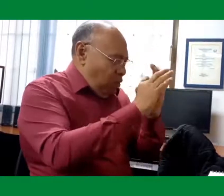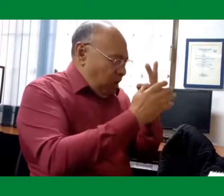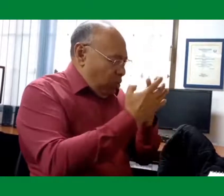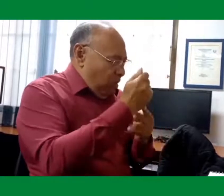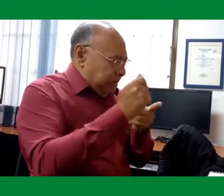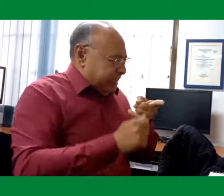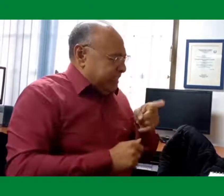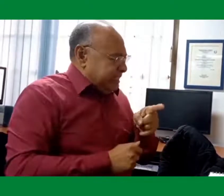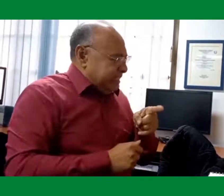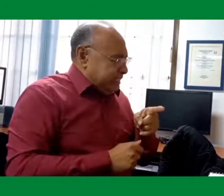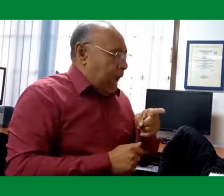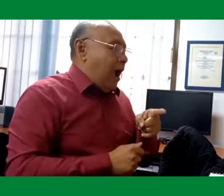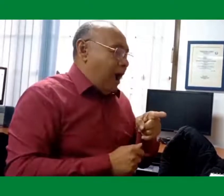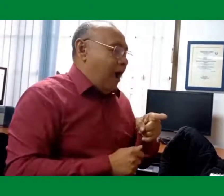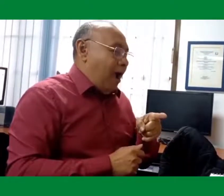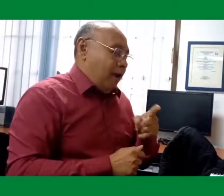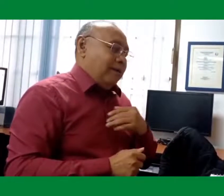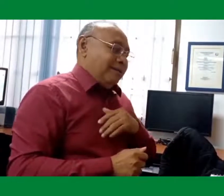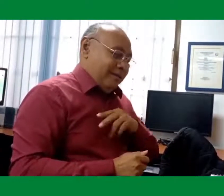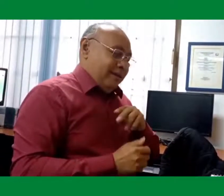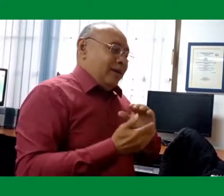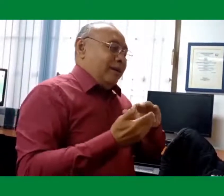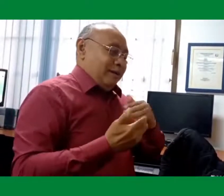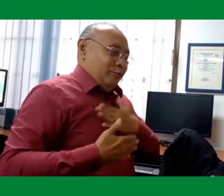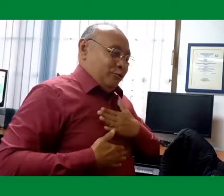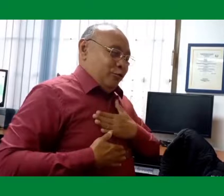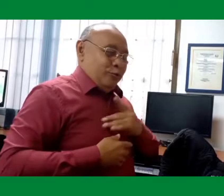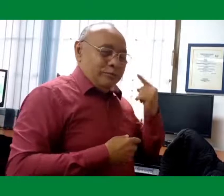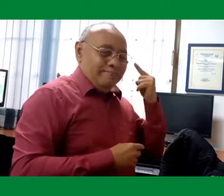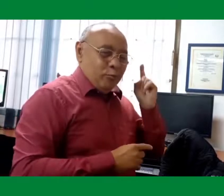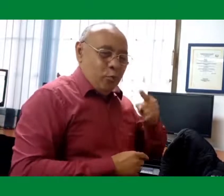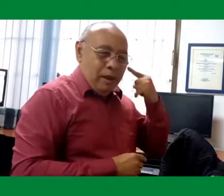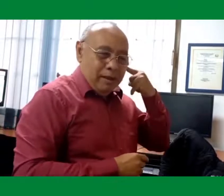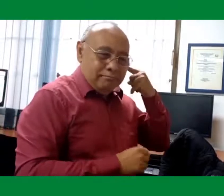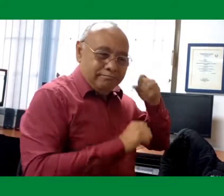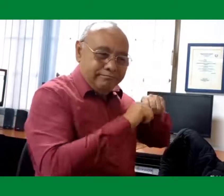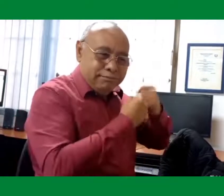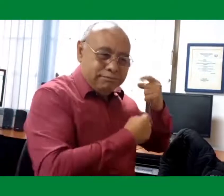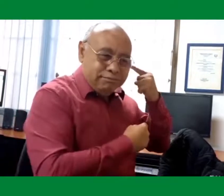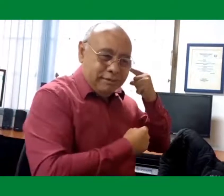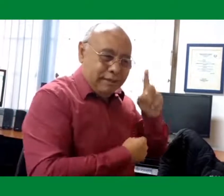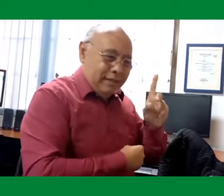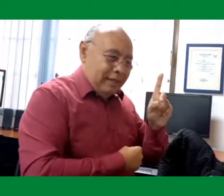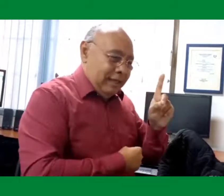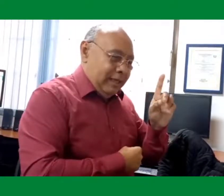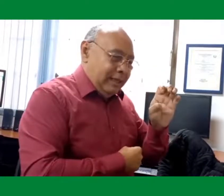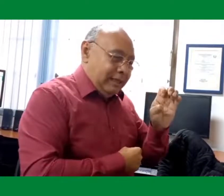enfoque dual. ¿Y qué es el enfoque dual? Es que si bien nosotros